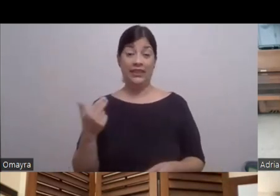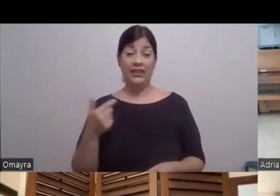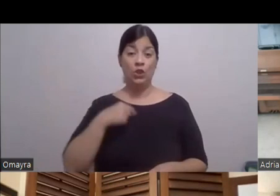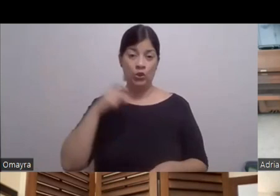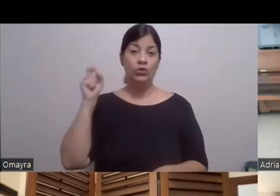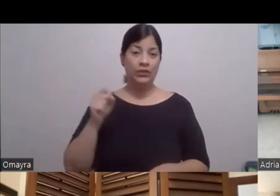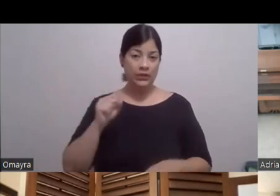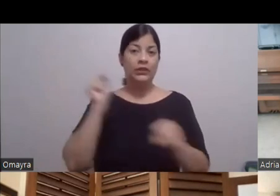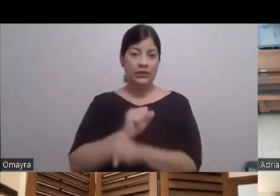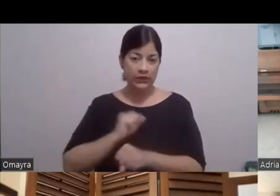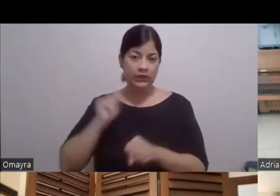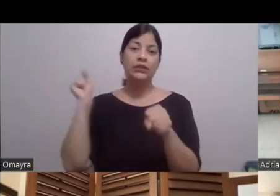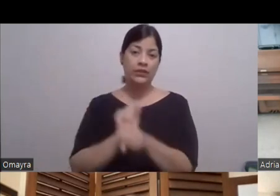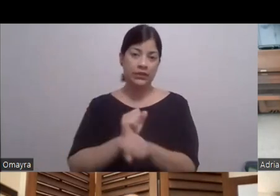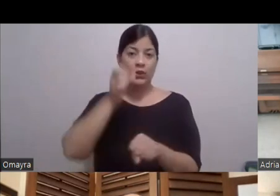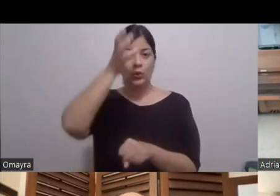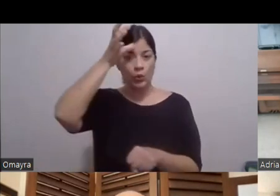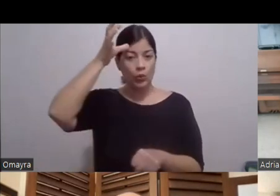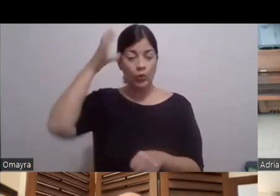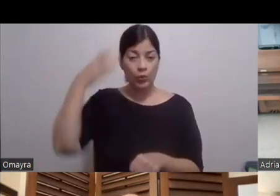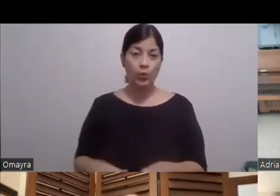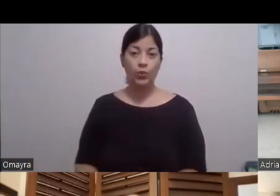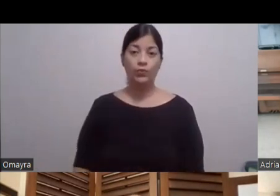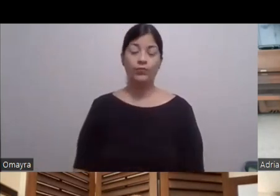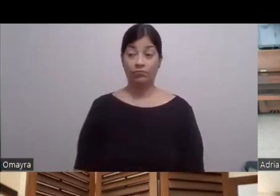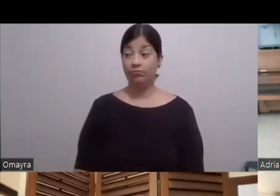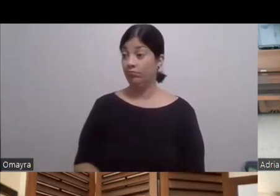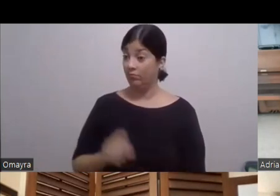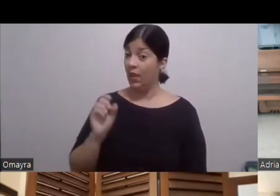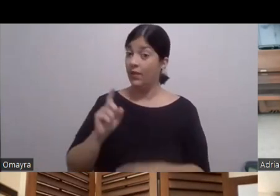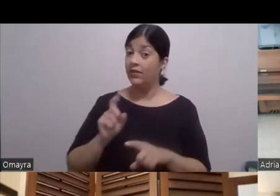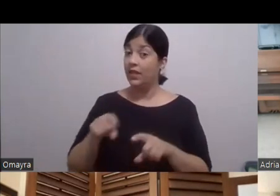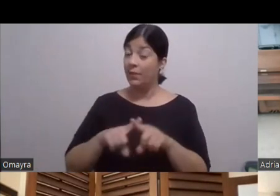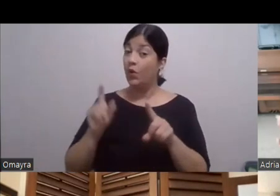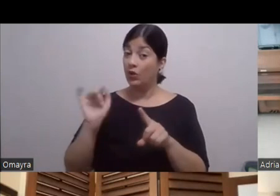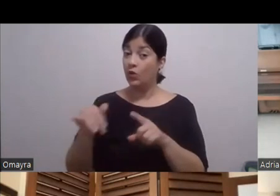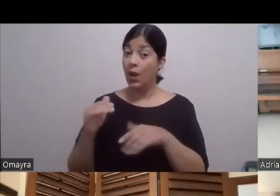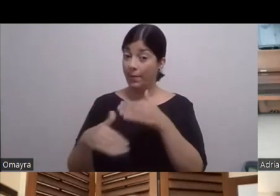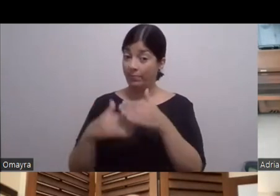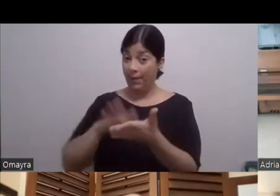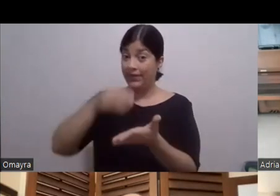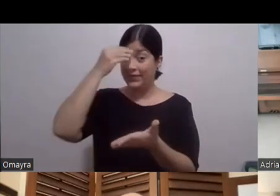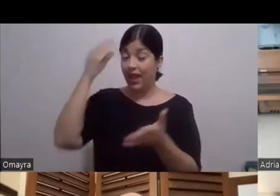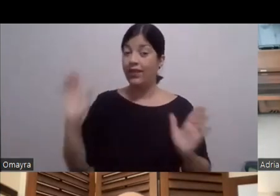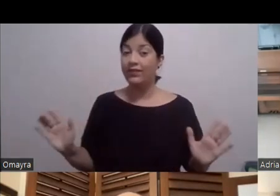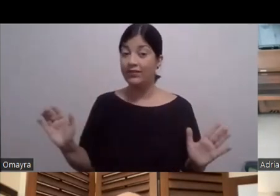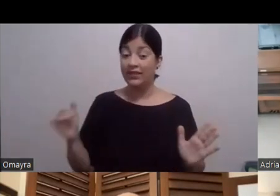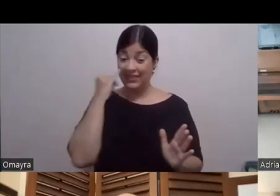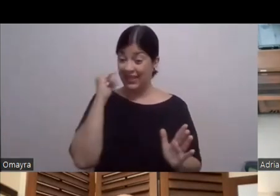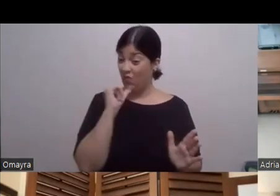¡Wow! Pero fíjate Son aprendizajes Son aprendizajes Que si no es de esa forma No, no los tiene Mira, pero vamos a